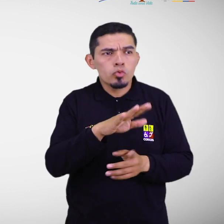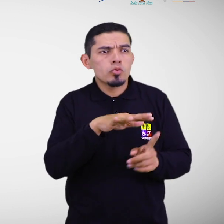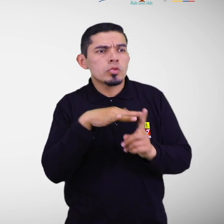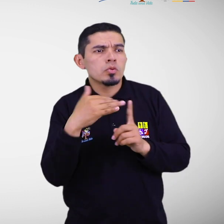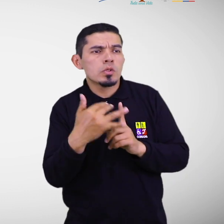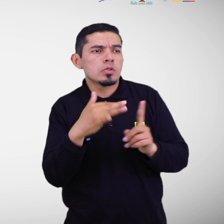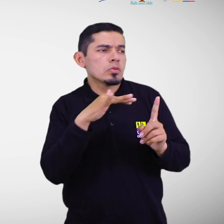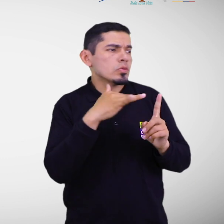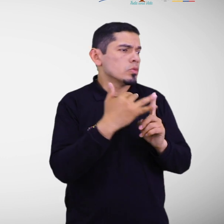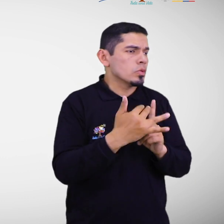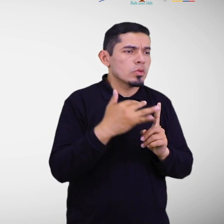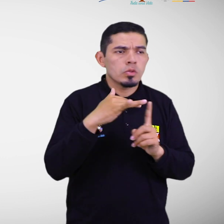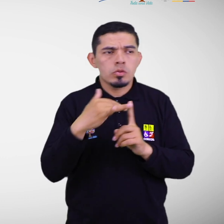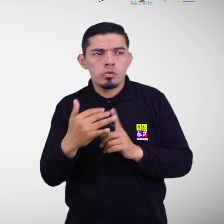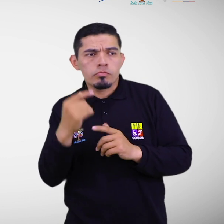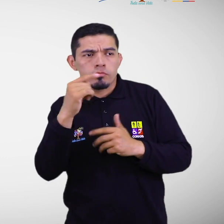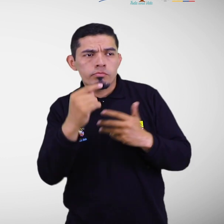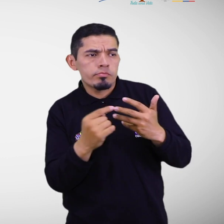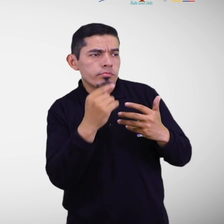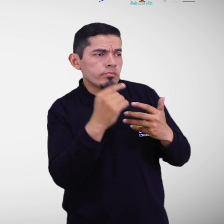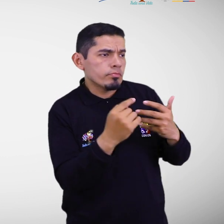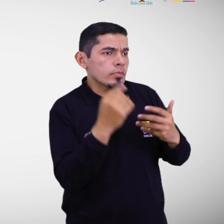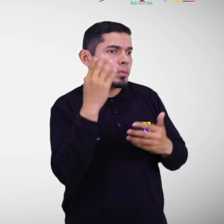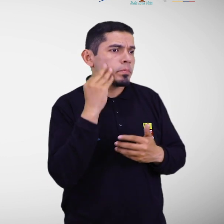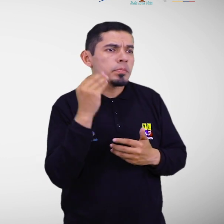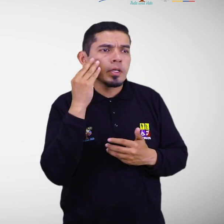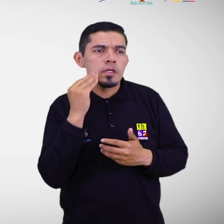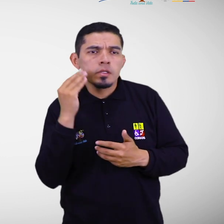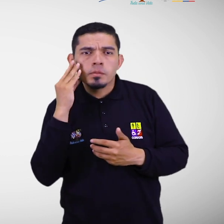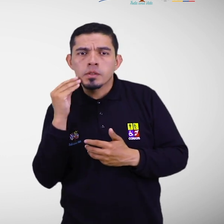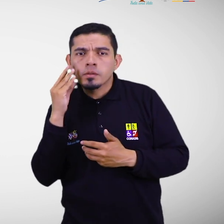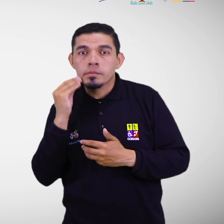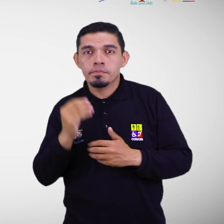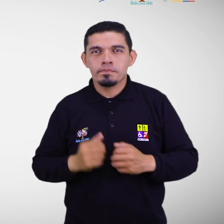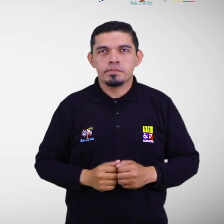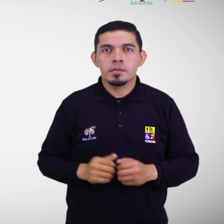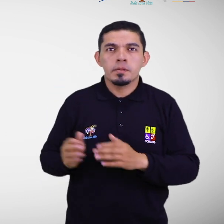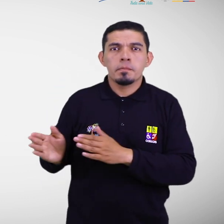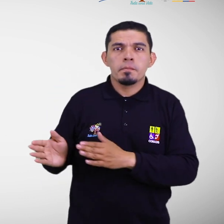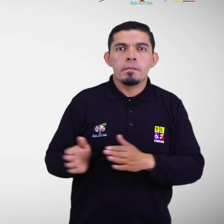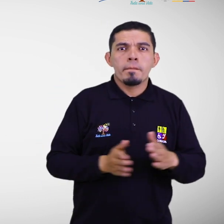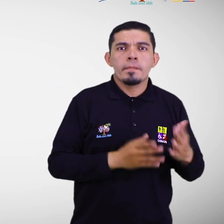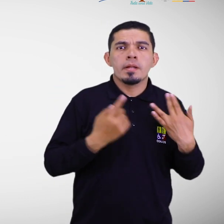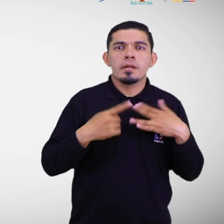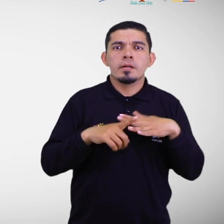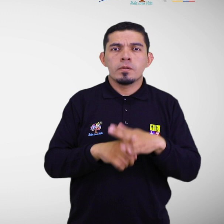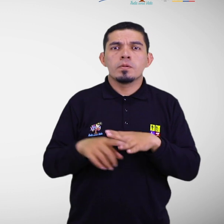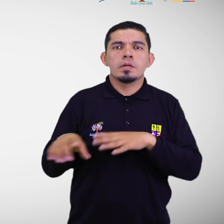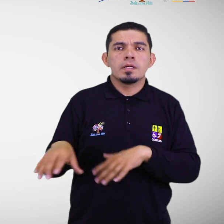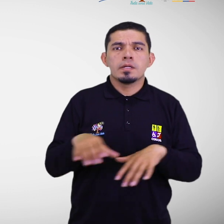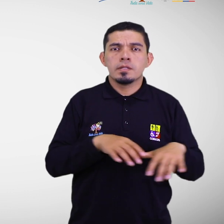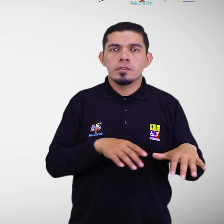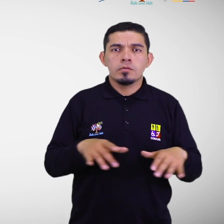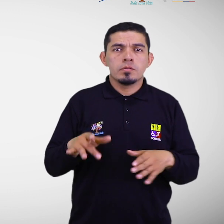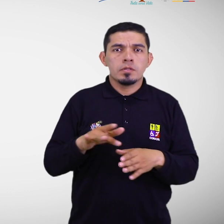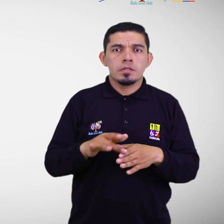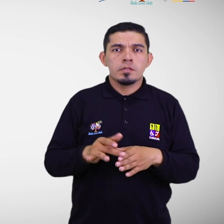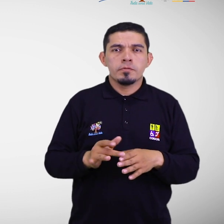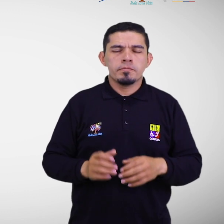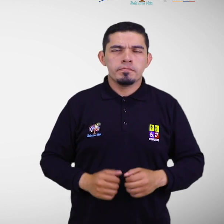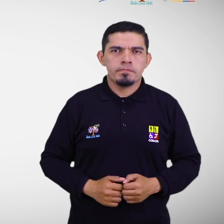de riesgo basada en sus experiencias anteriores. Elaboración de un plan inclusivo de gestión de riesgos.